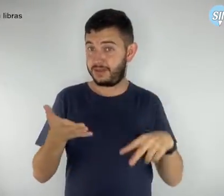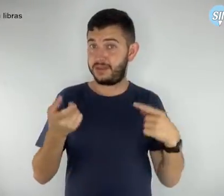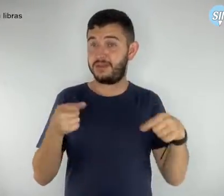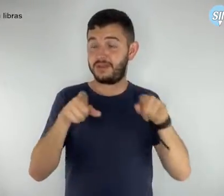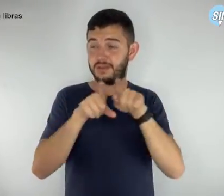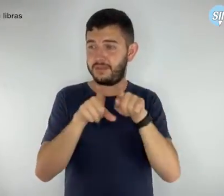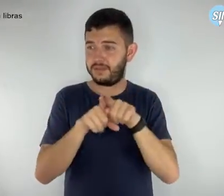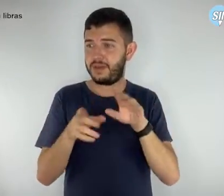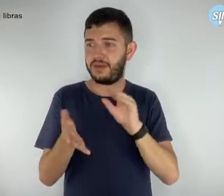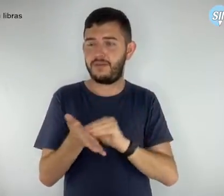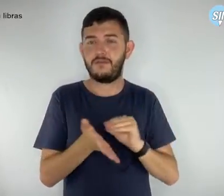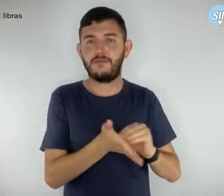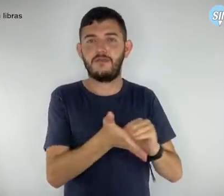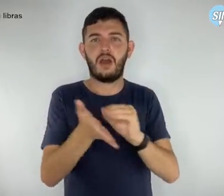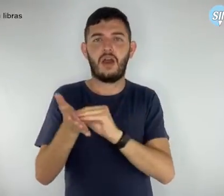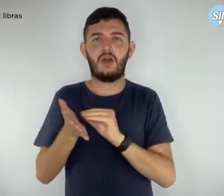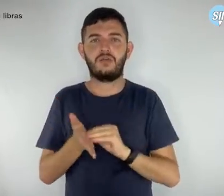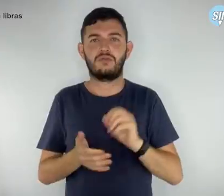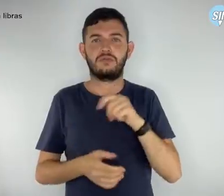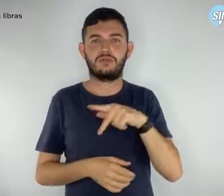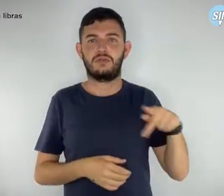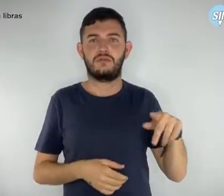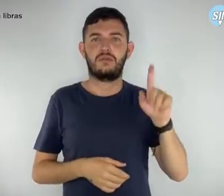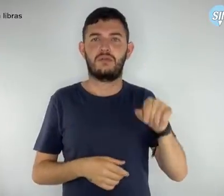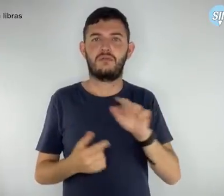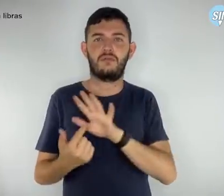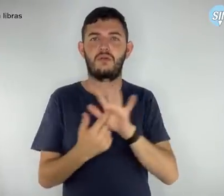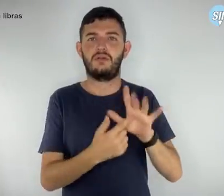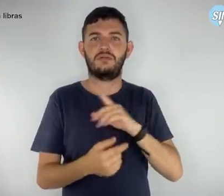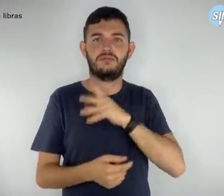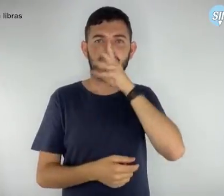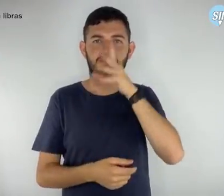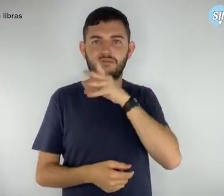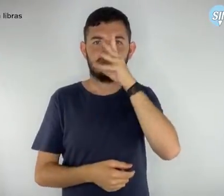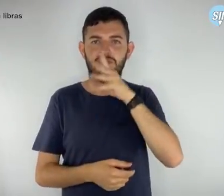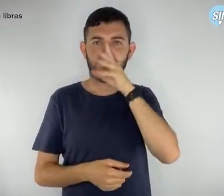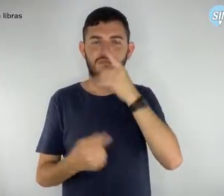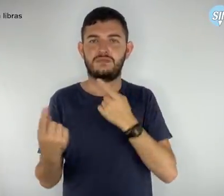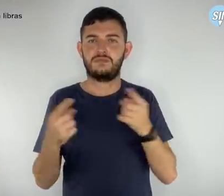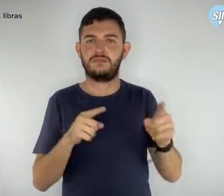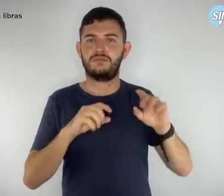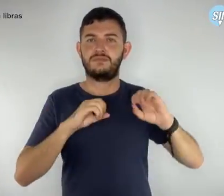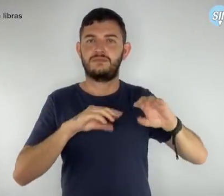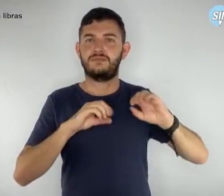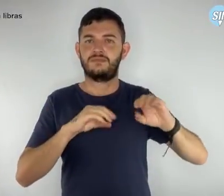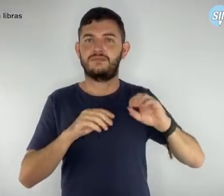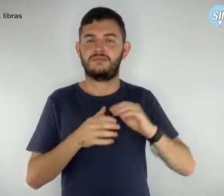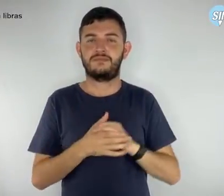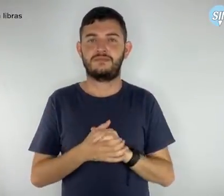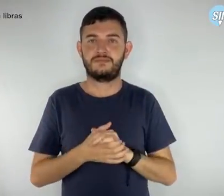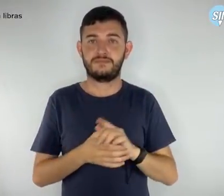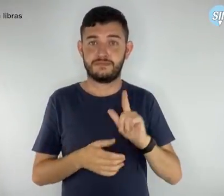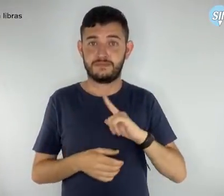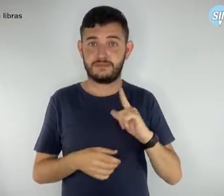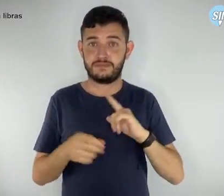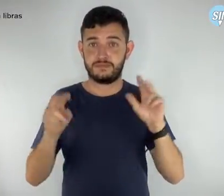também, falta de professores, escancara descaso com a educação. Paralelo às